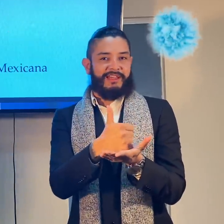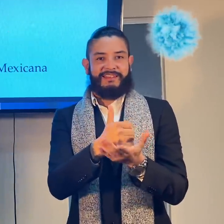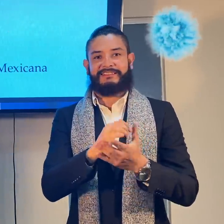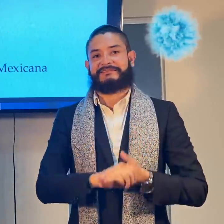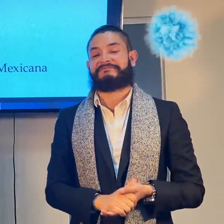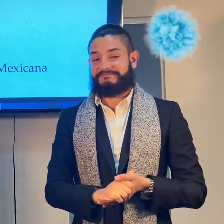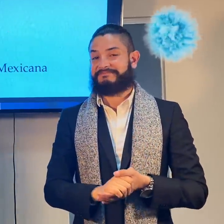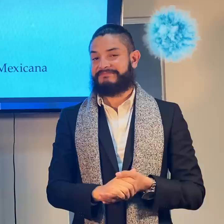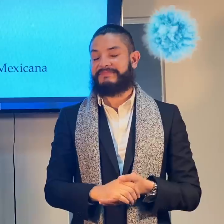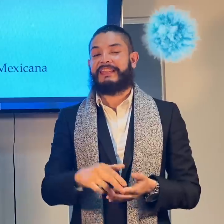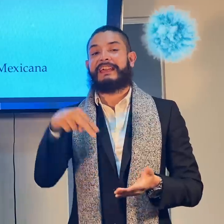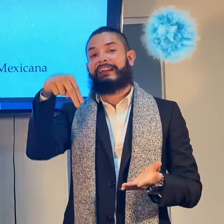color azul.